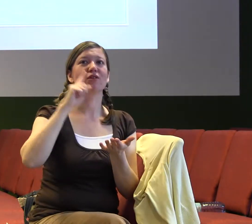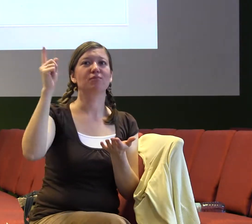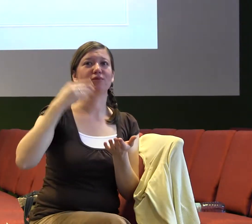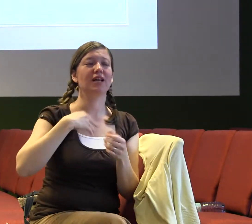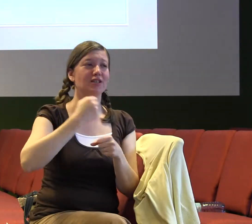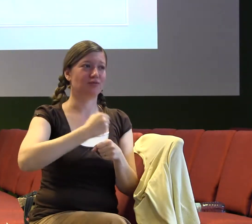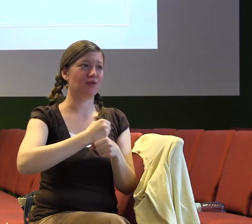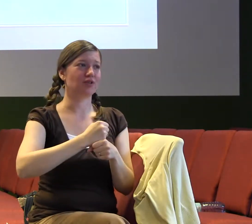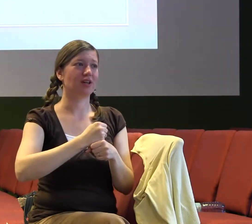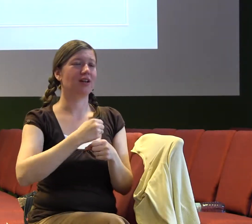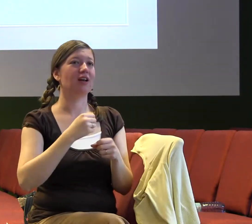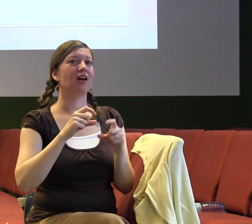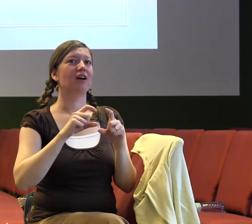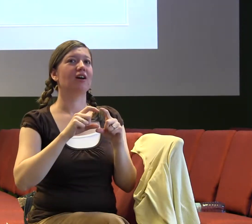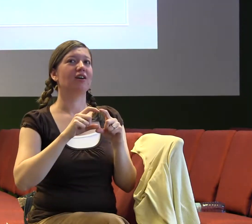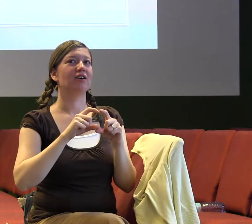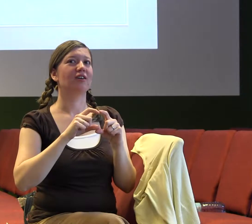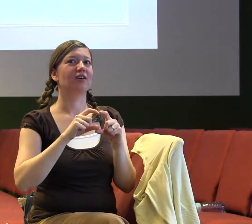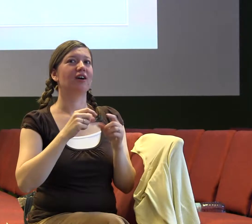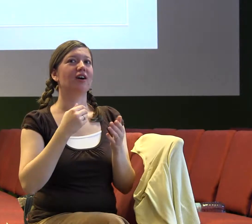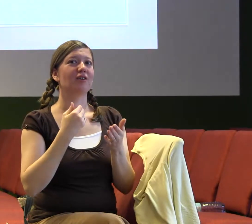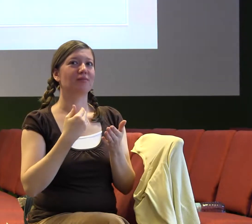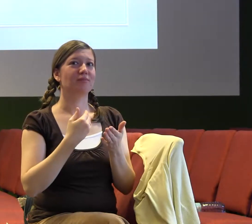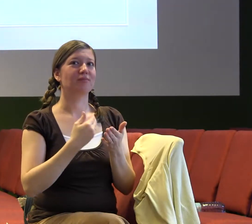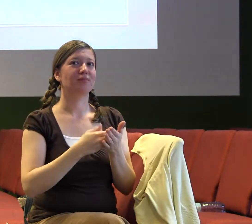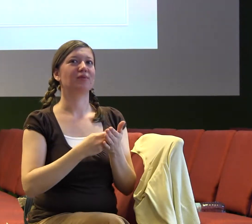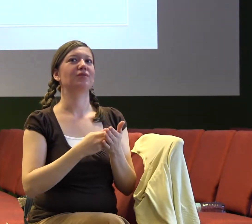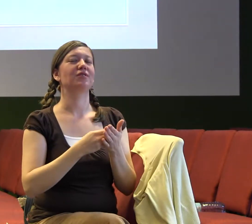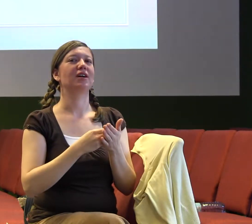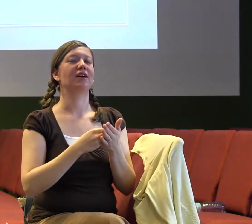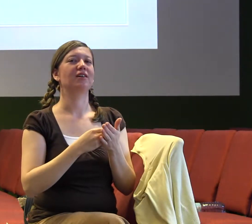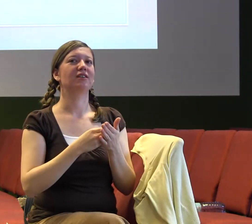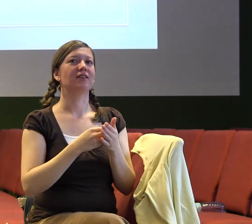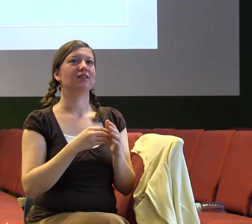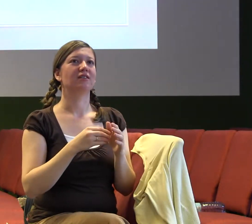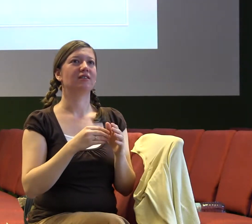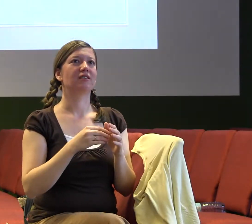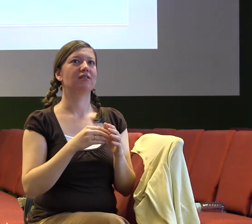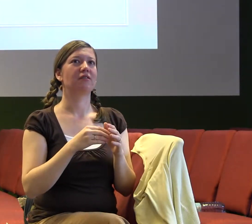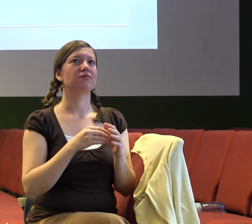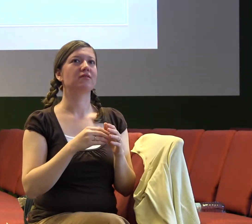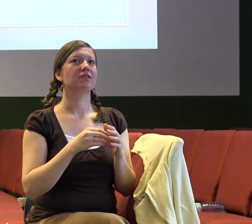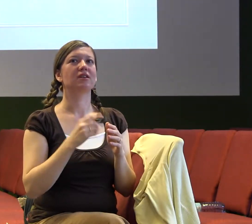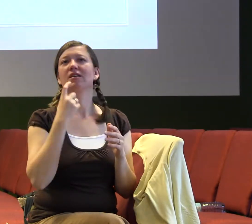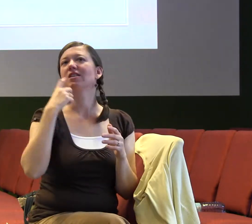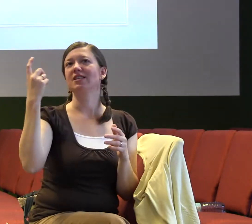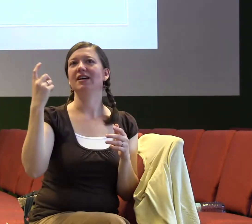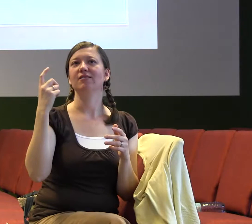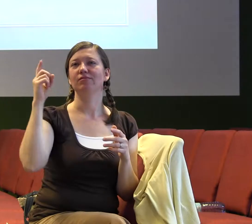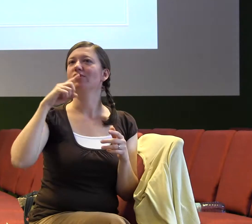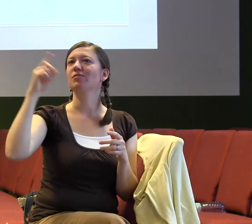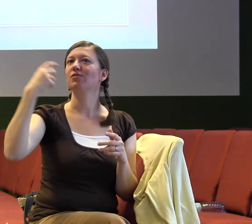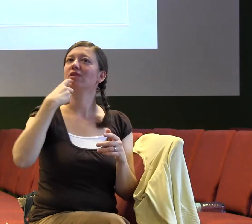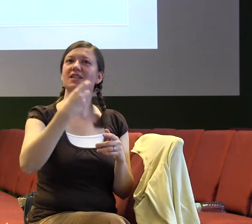proto, že ví, že práce je pro nás dobrá a proto, že ví, že je to něco, co nás může naplňovat, něco, co nás může rozvíjet, něco, z čeho můžeme mít